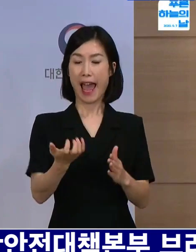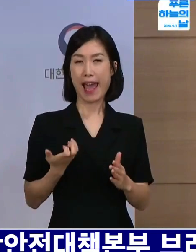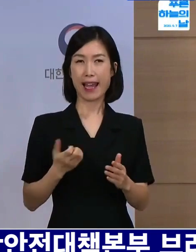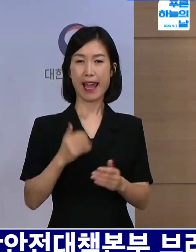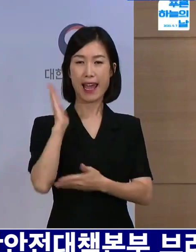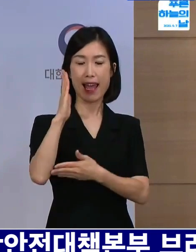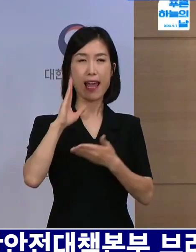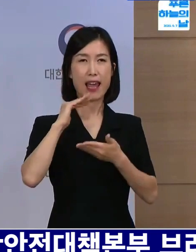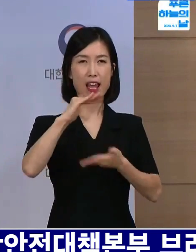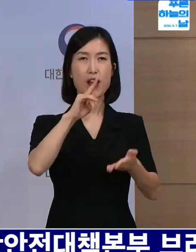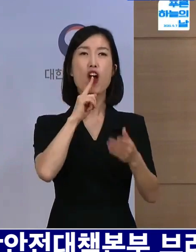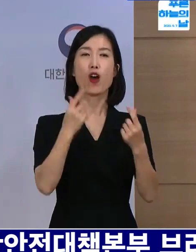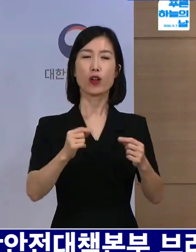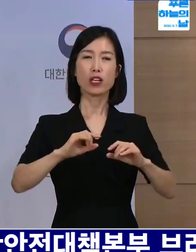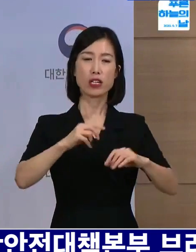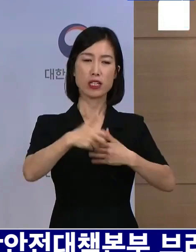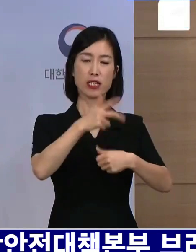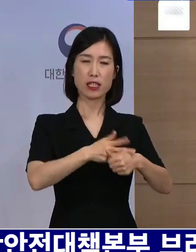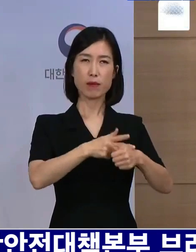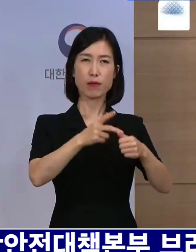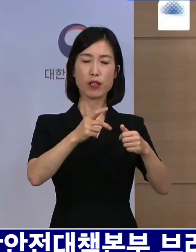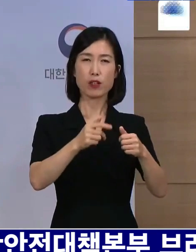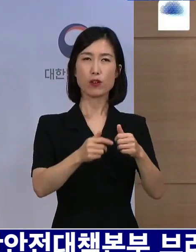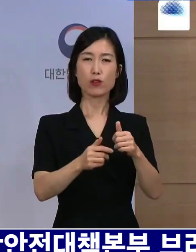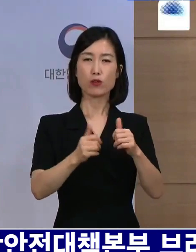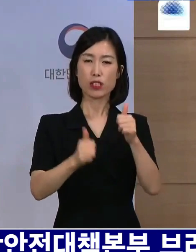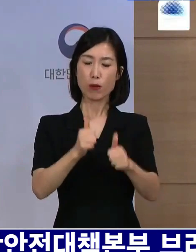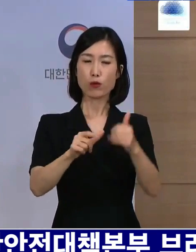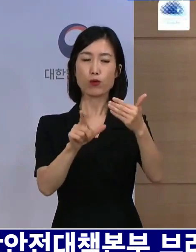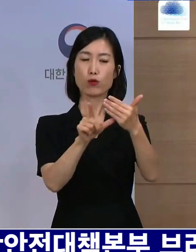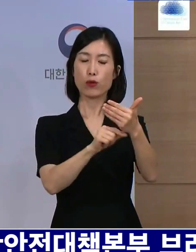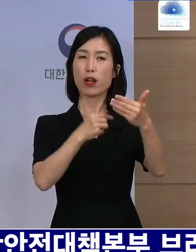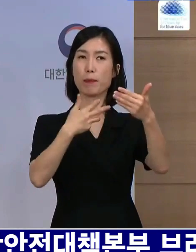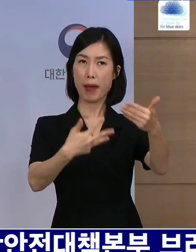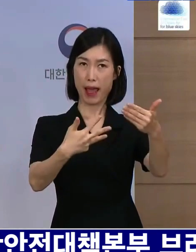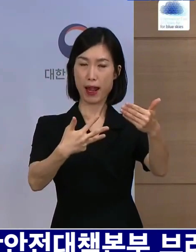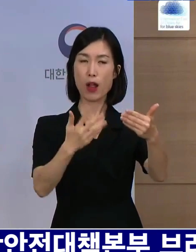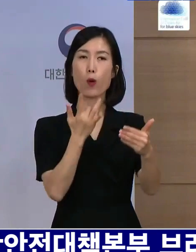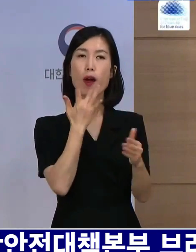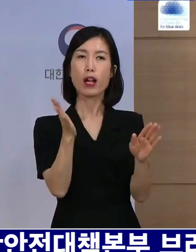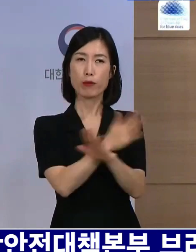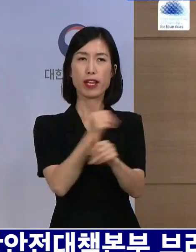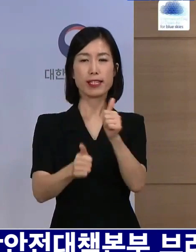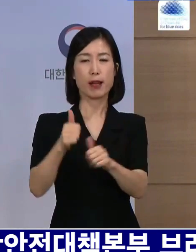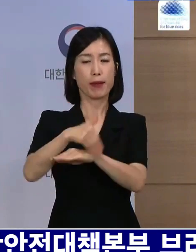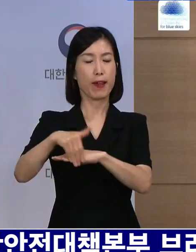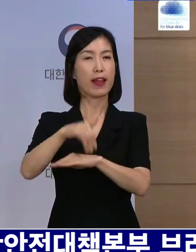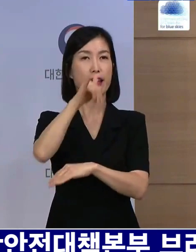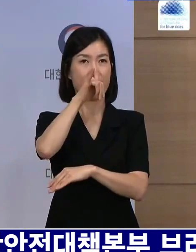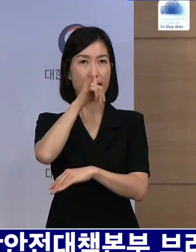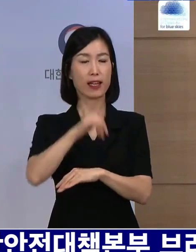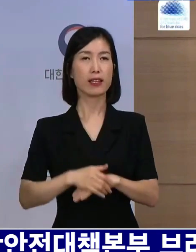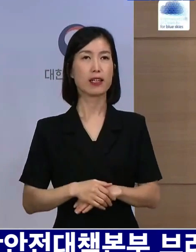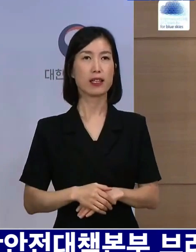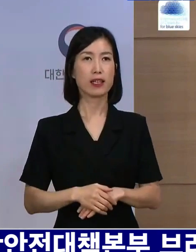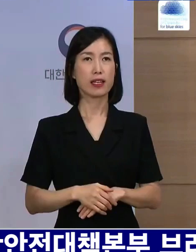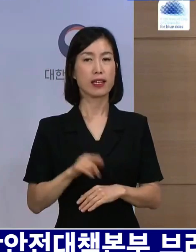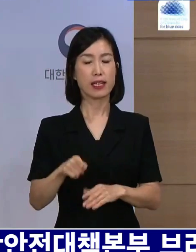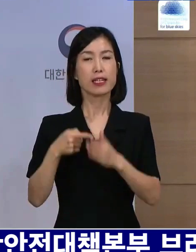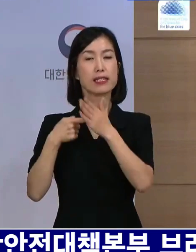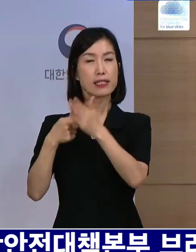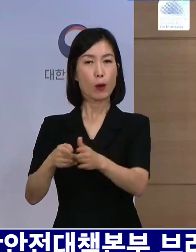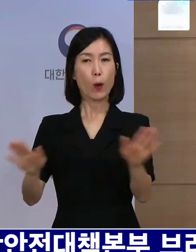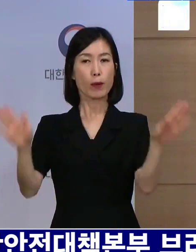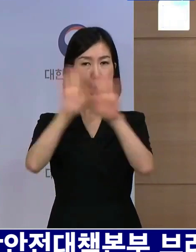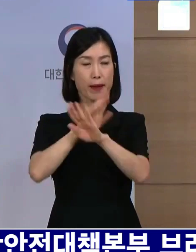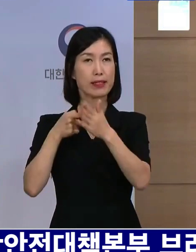드렸듯이 현재 의사 국가실기시험은 9월 8일 화요일부터 예정대로 치루어지게 되어 있습니다. 이 신청에,